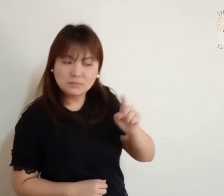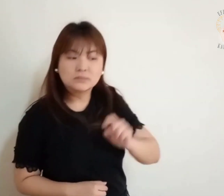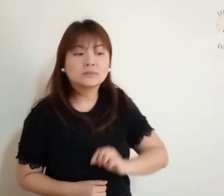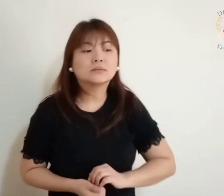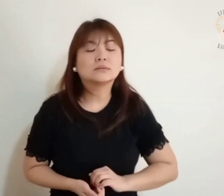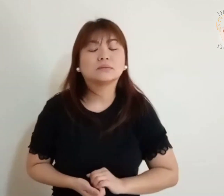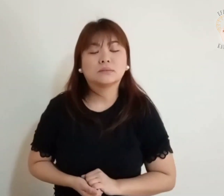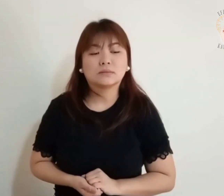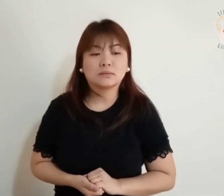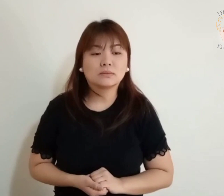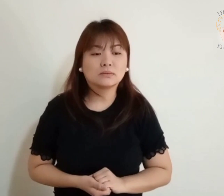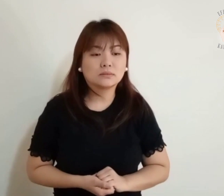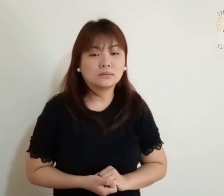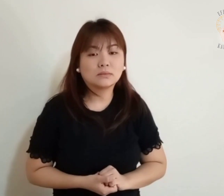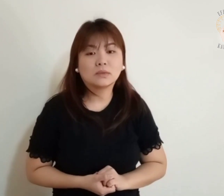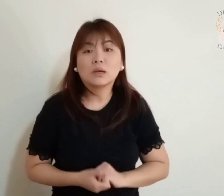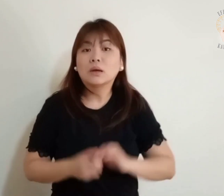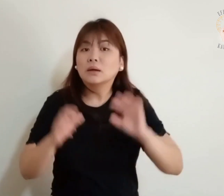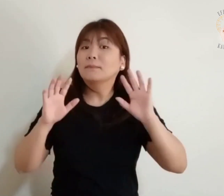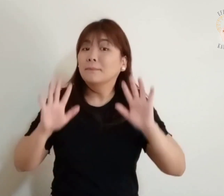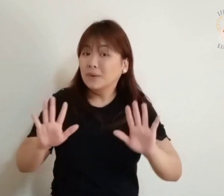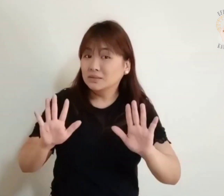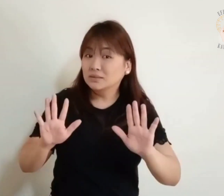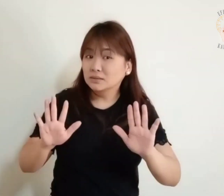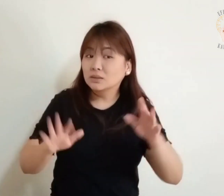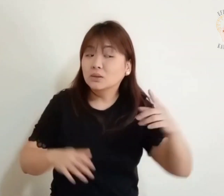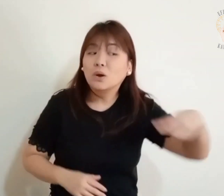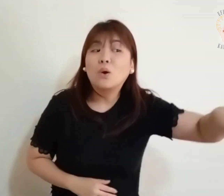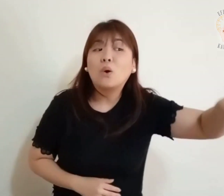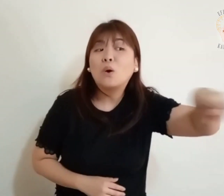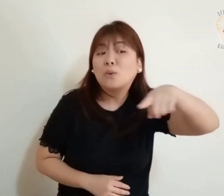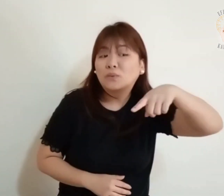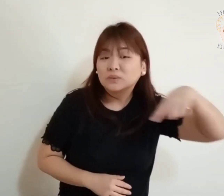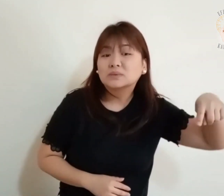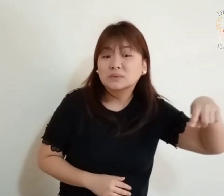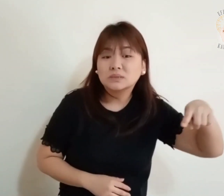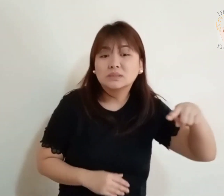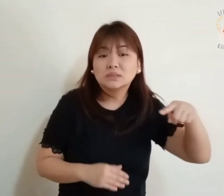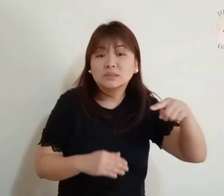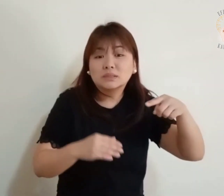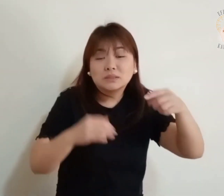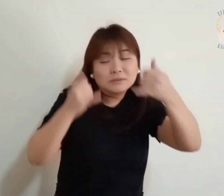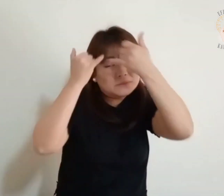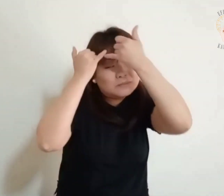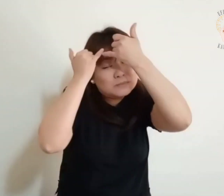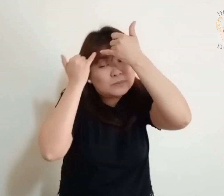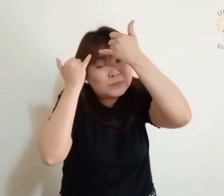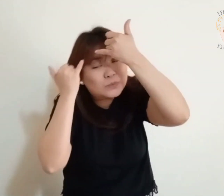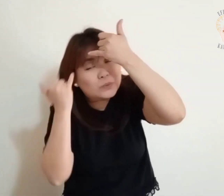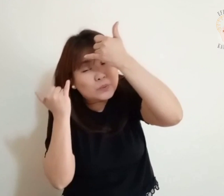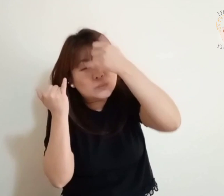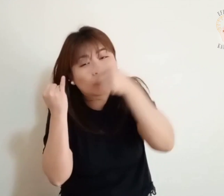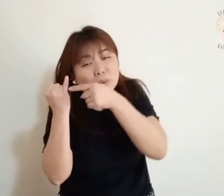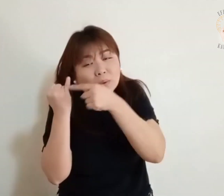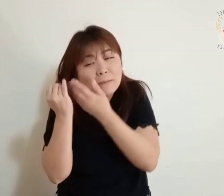Mas Vós Não Perdereis Um só fio De cabelo Da vossa